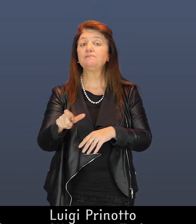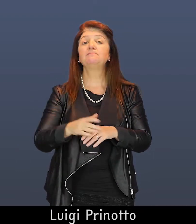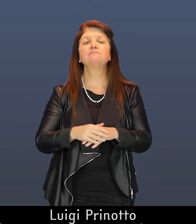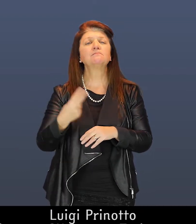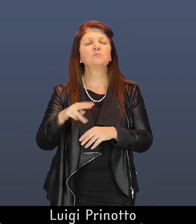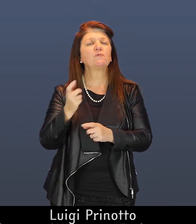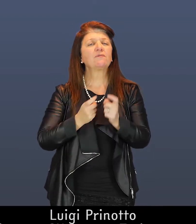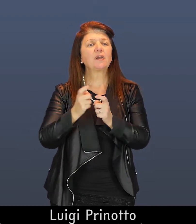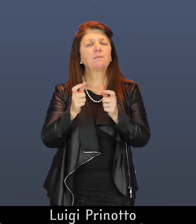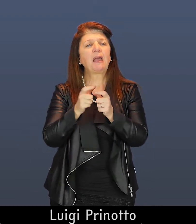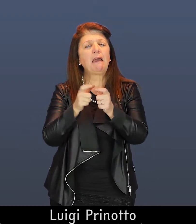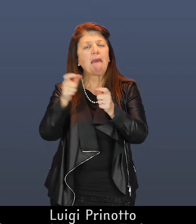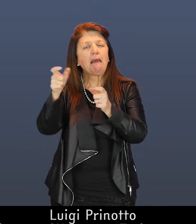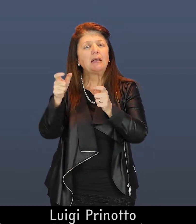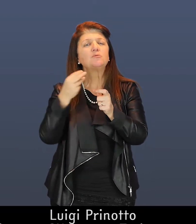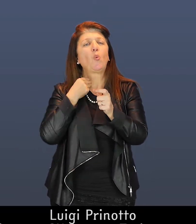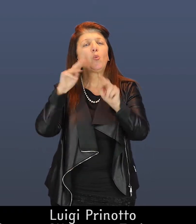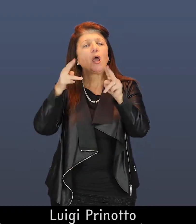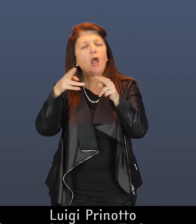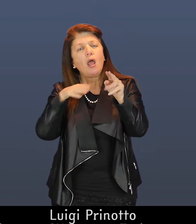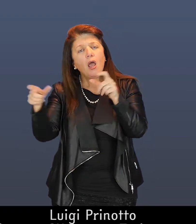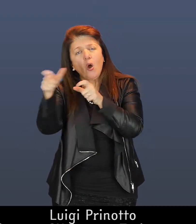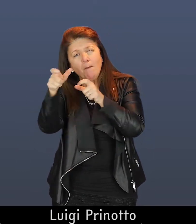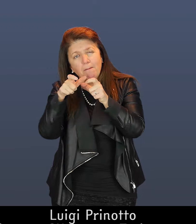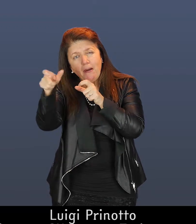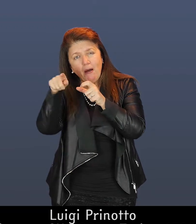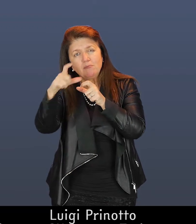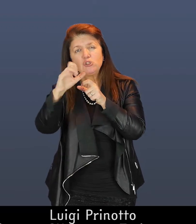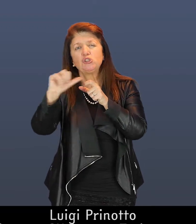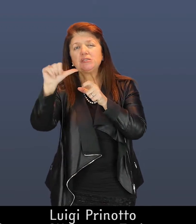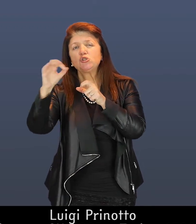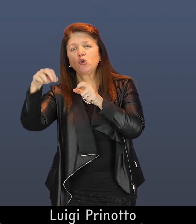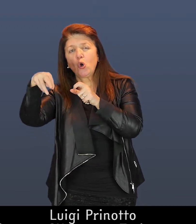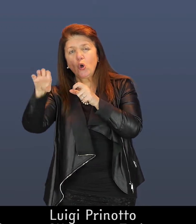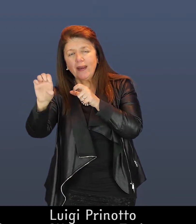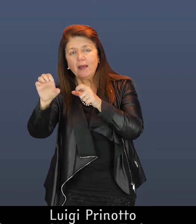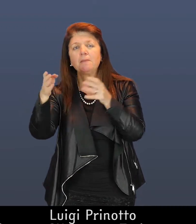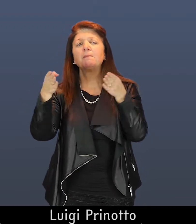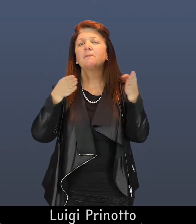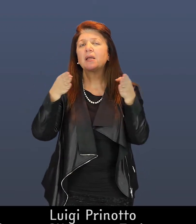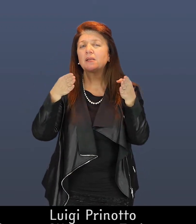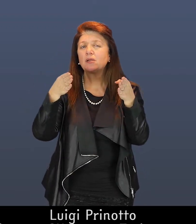Torino 1780 Torino, Musei Reali, Palazzo Reale